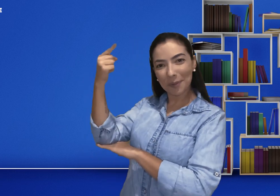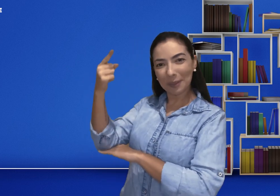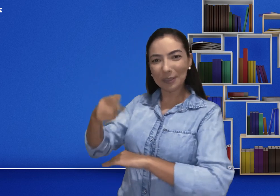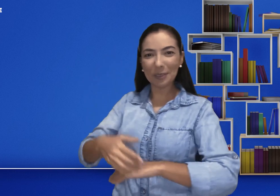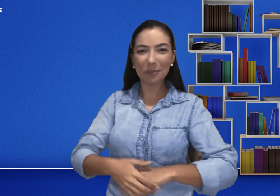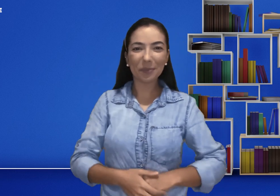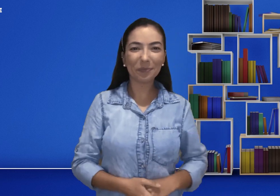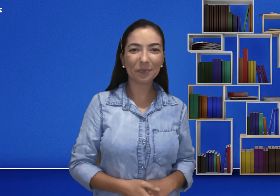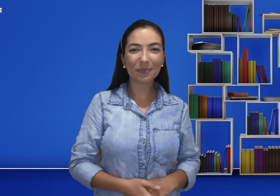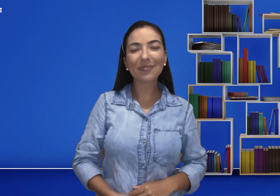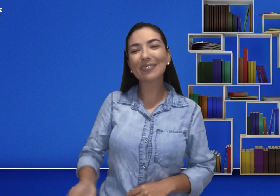Até logo!